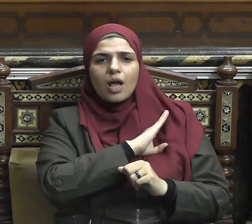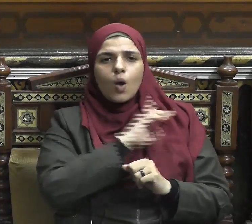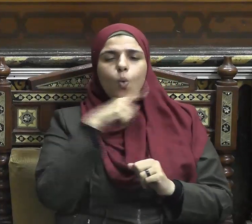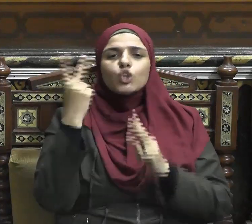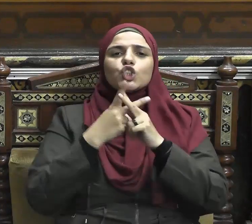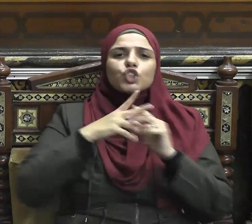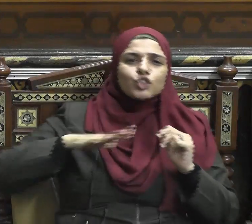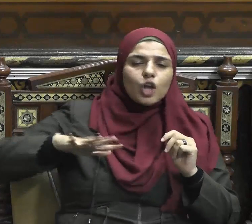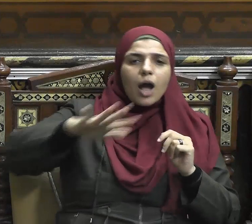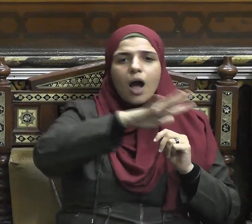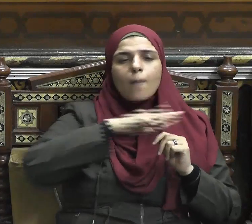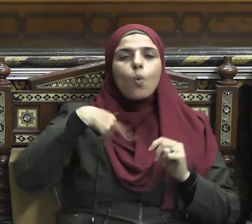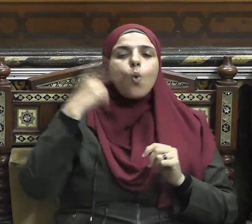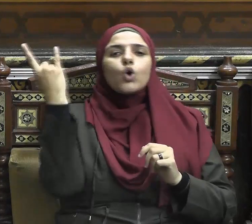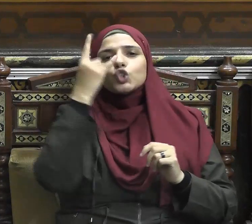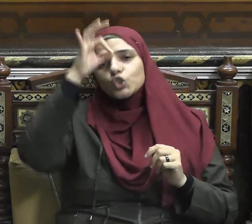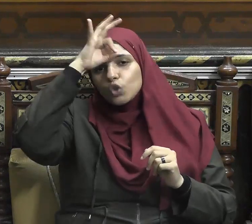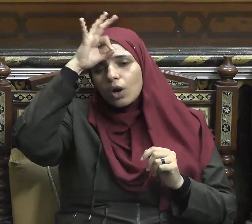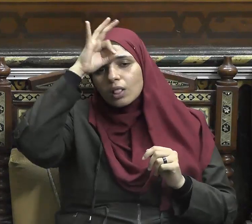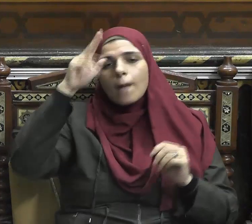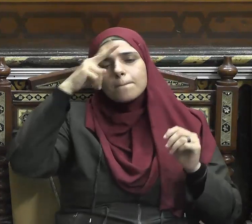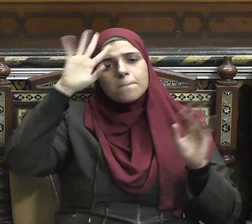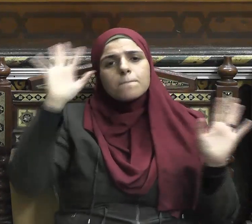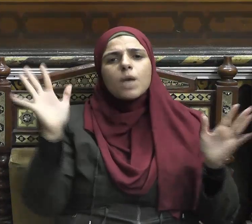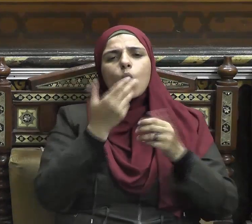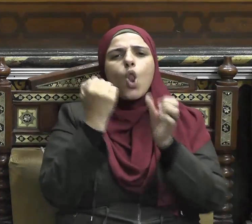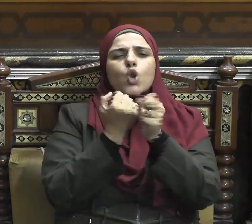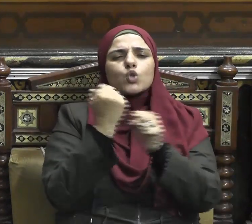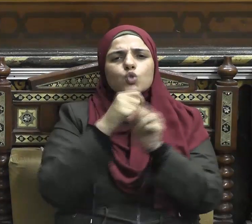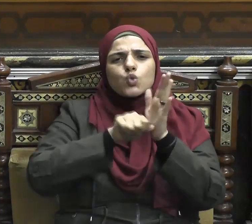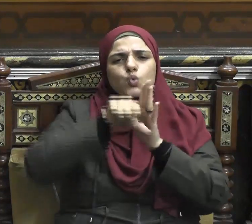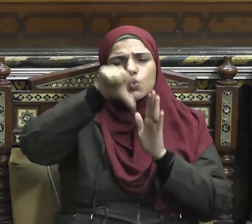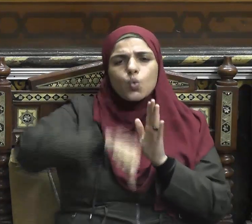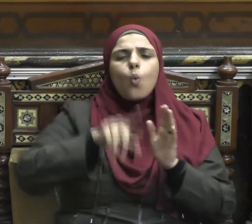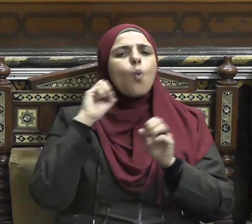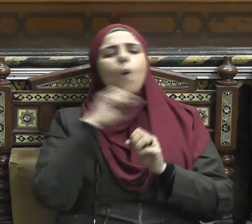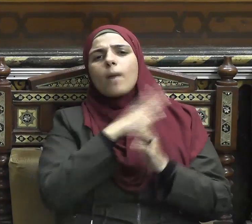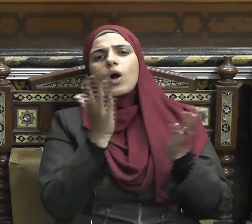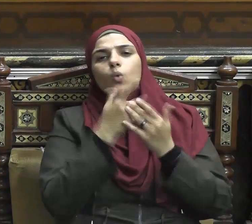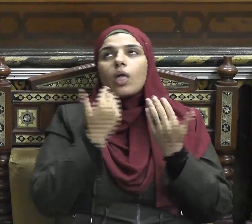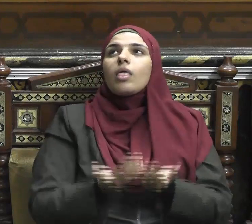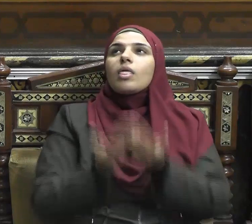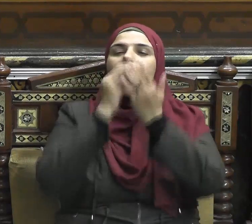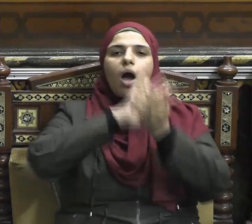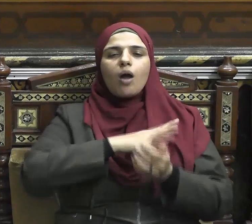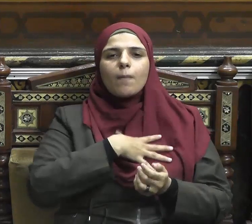اللهم اهدنا لأحسن الأخلاق إنه لا يهدي لأحسنها إلا أنت